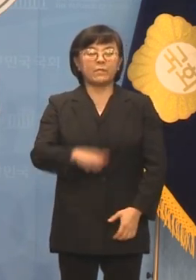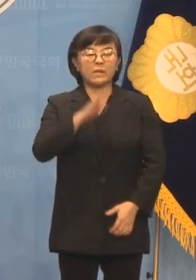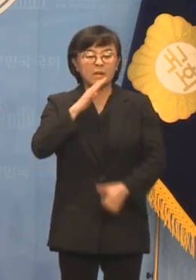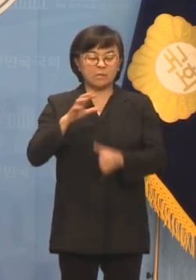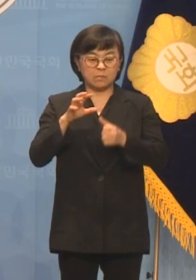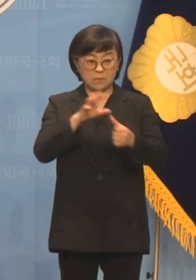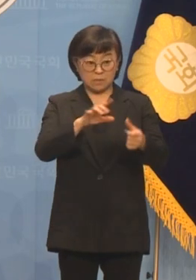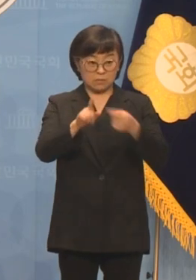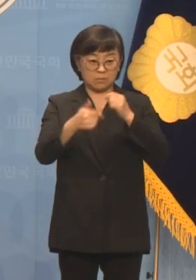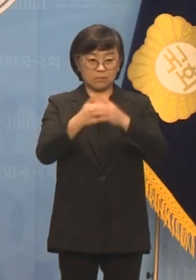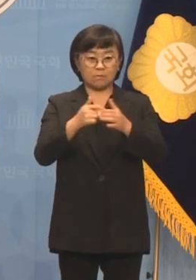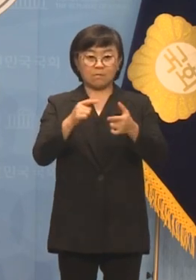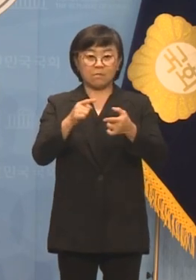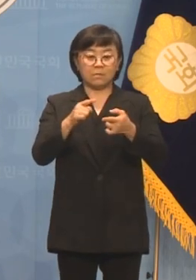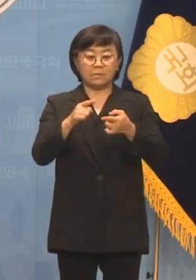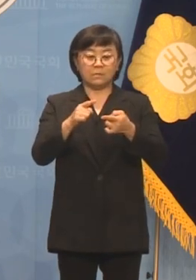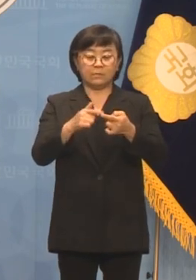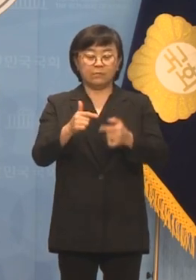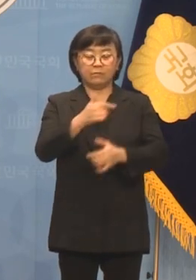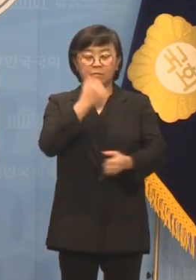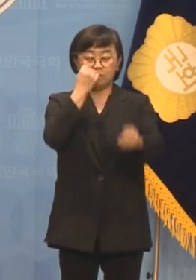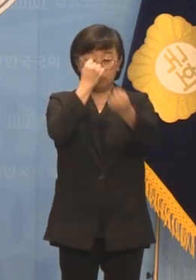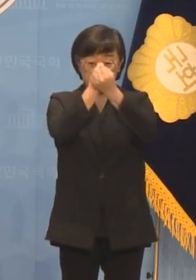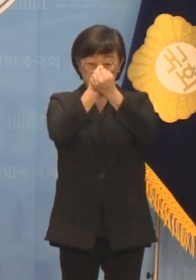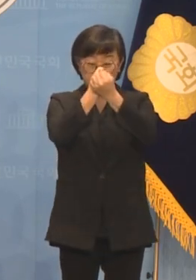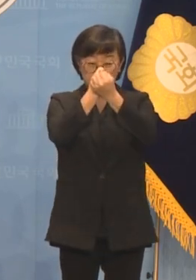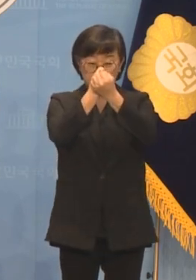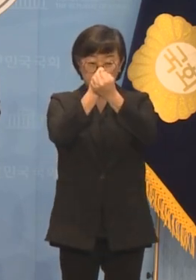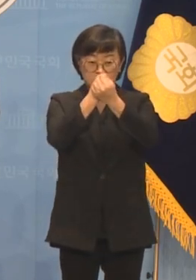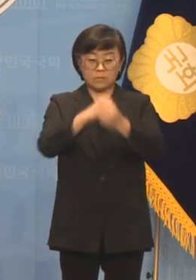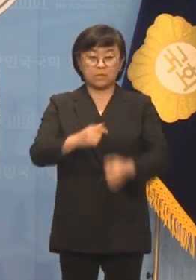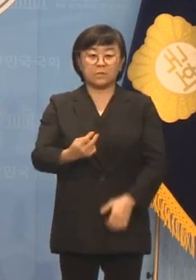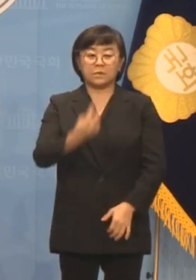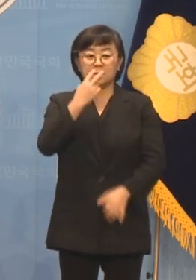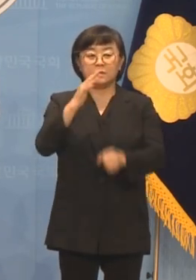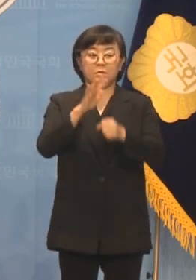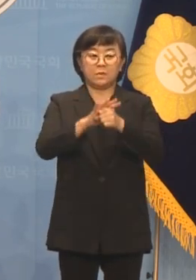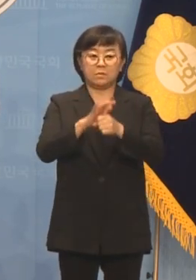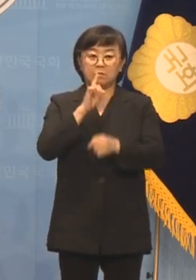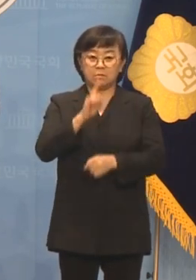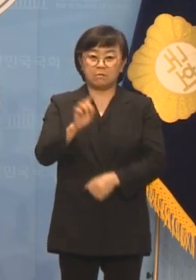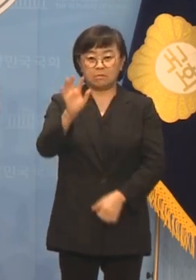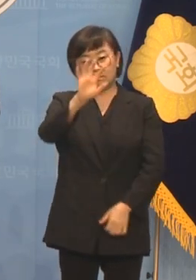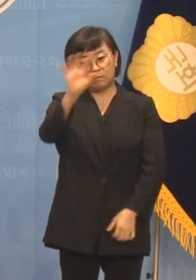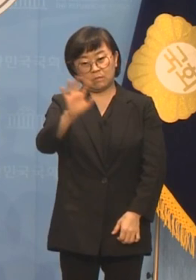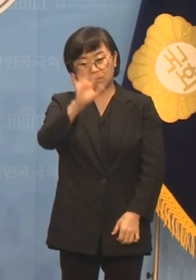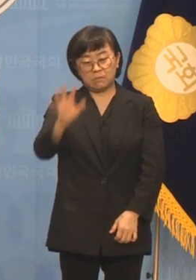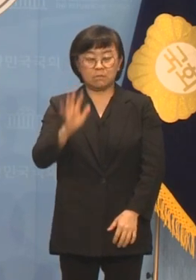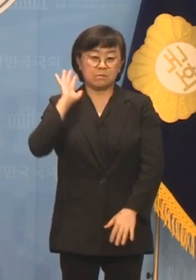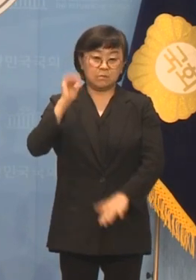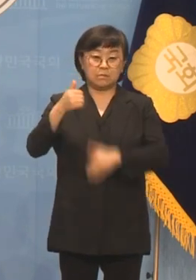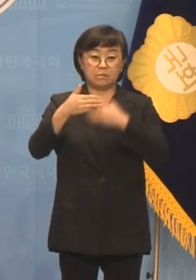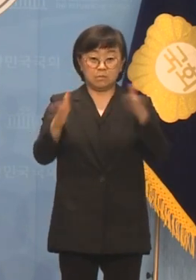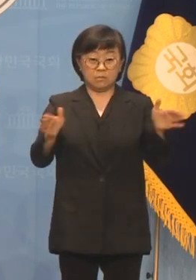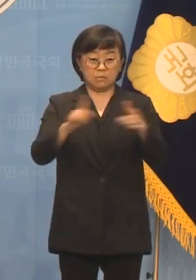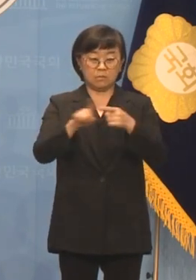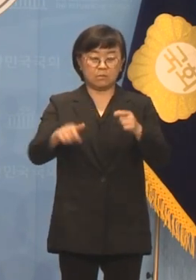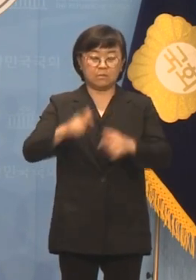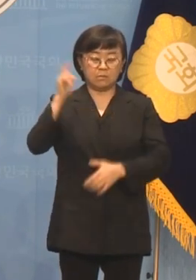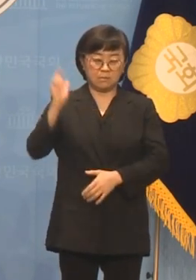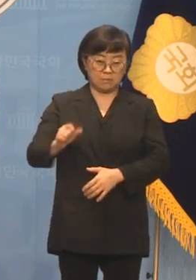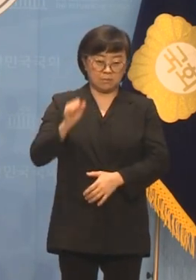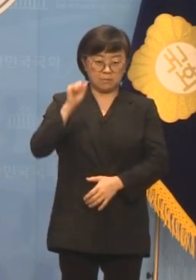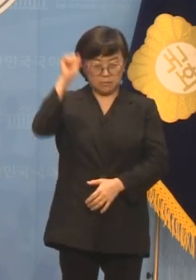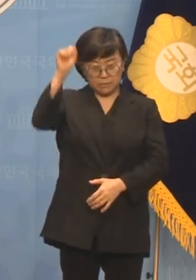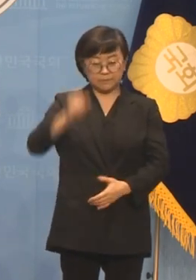뭉개고 뻔뻔한 적반하장 말만 되풀이하는 대통령실을 강력히